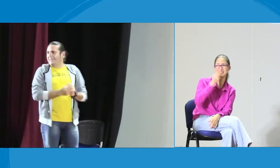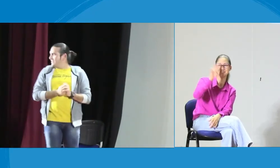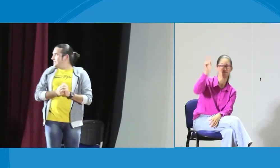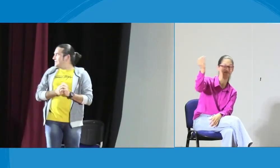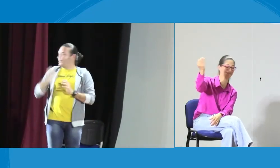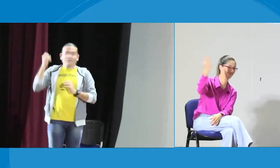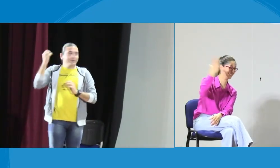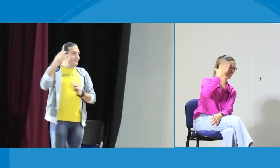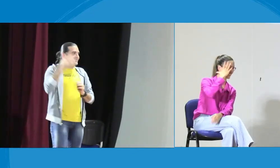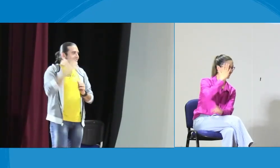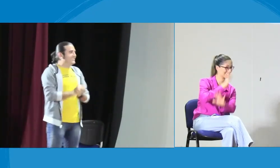Estoy reflexionando.